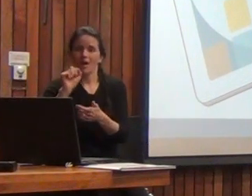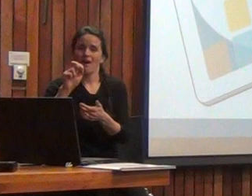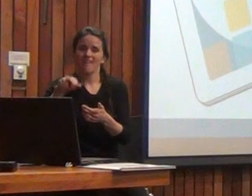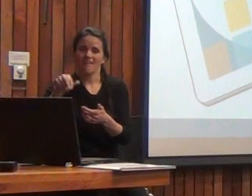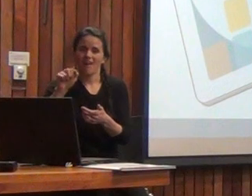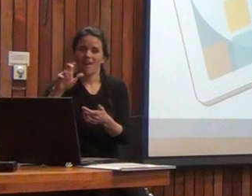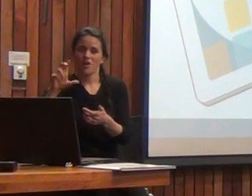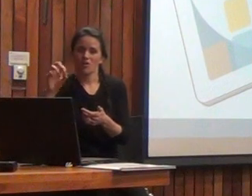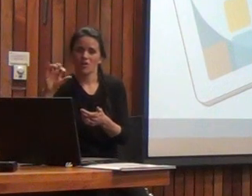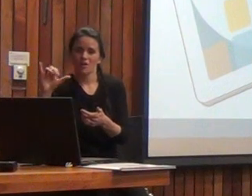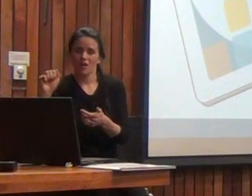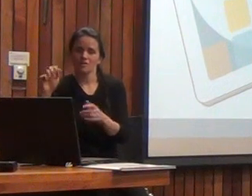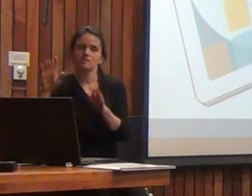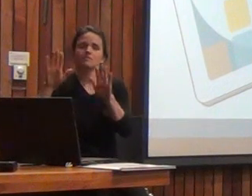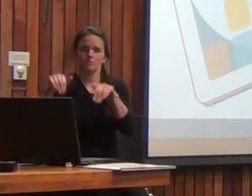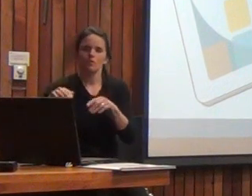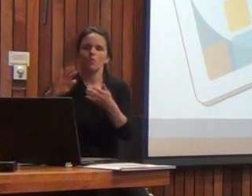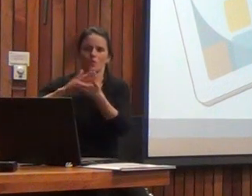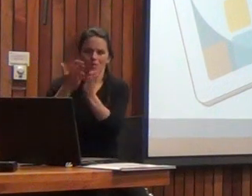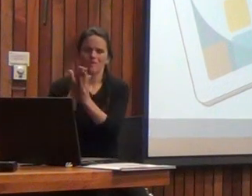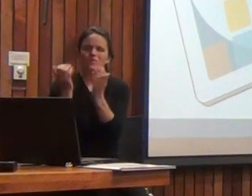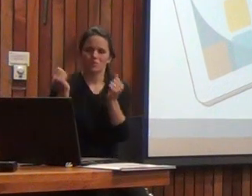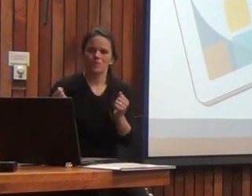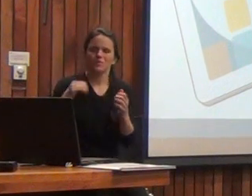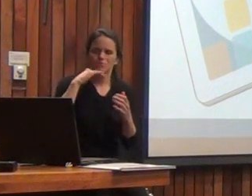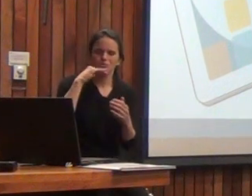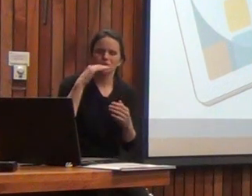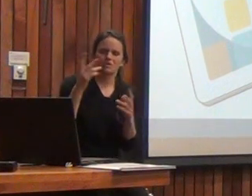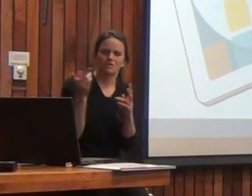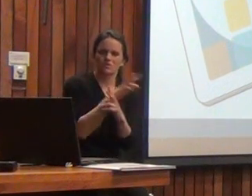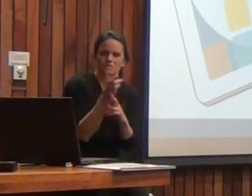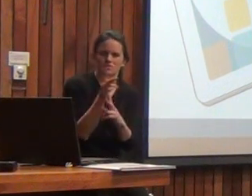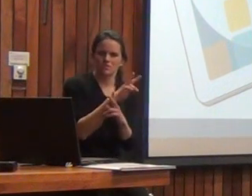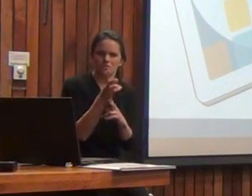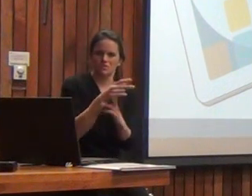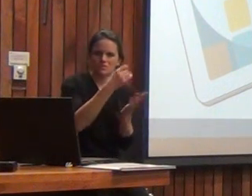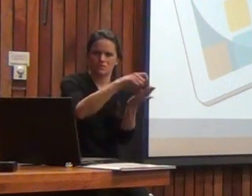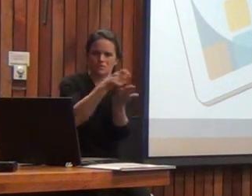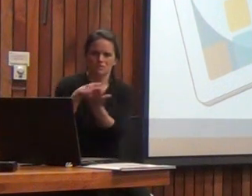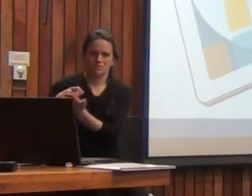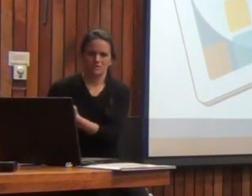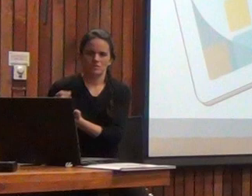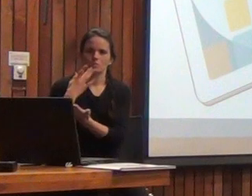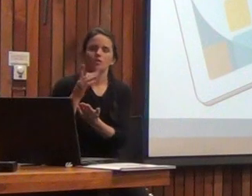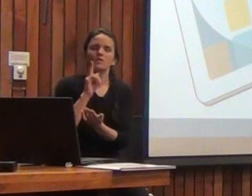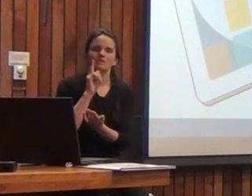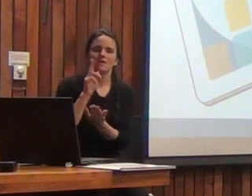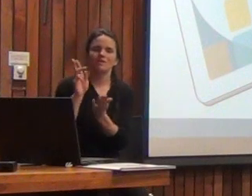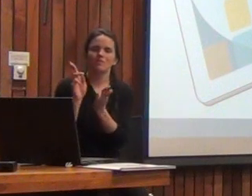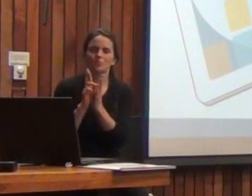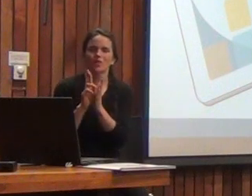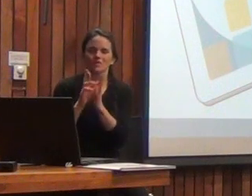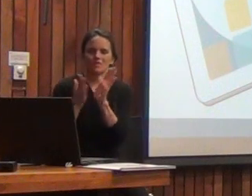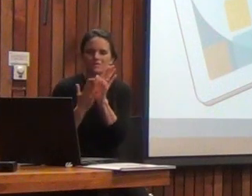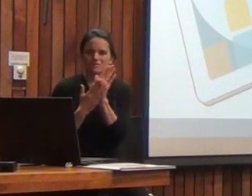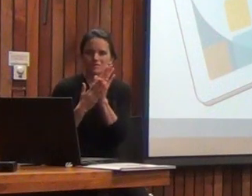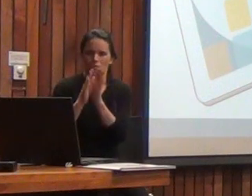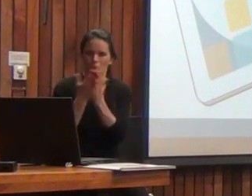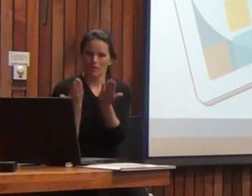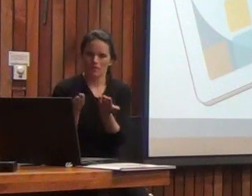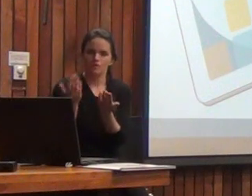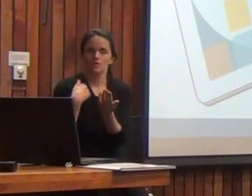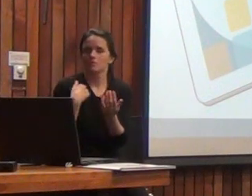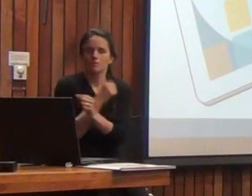cuaderno de estímulos lo puedo utilizar para aplicar analogías porque en él están contenidas las respuestas esto evita el